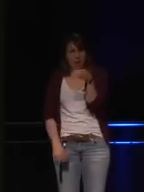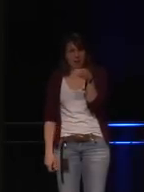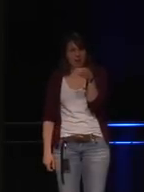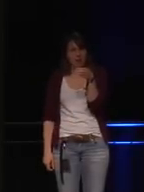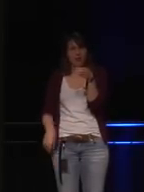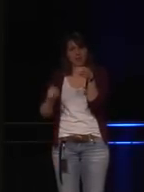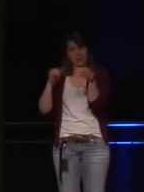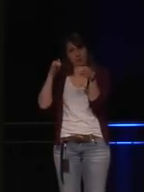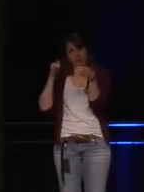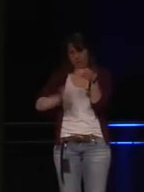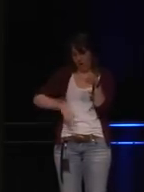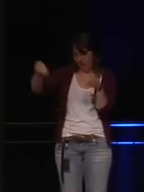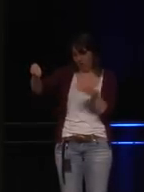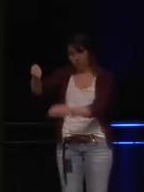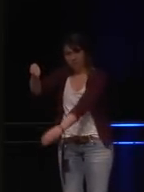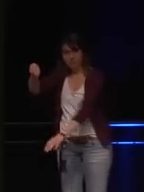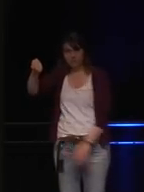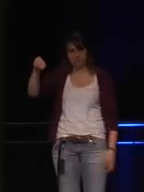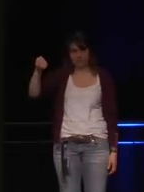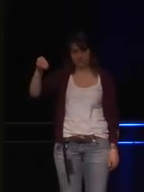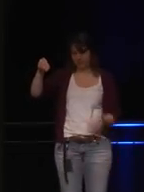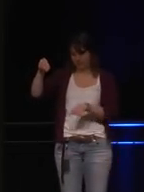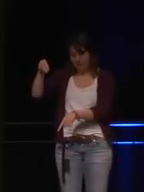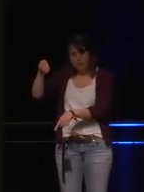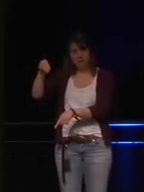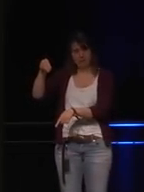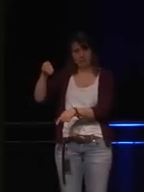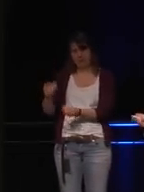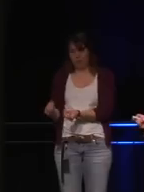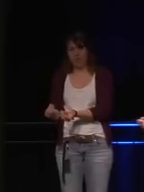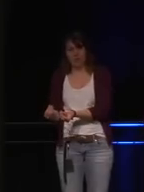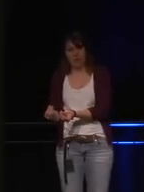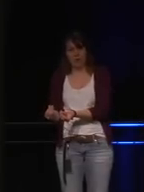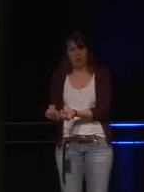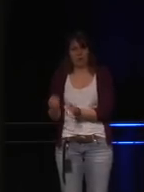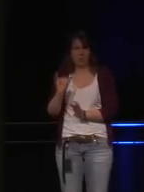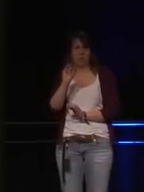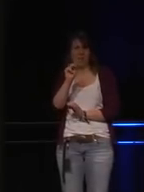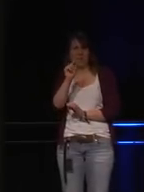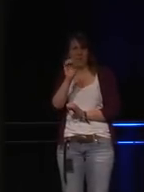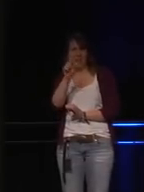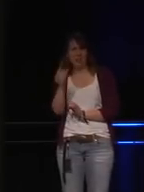Toilette packt. Und diese Box hat einen Sensor.